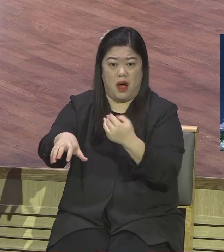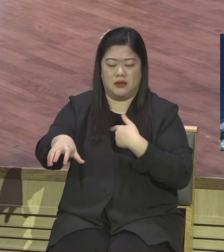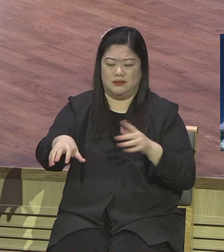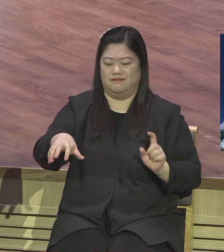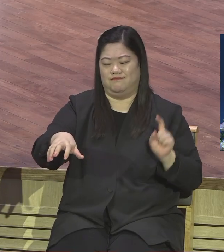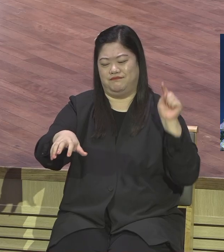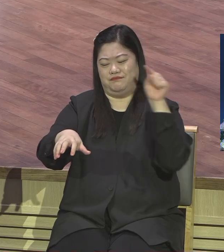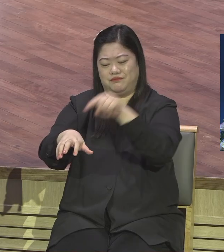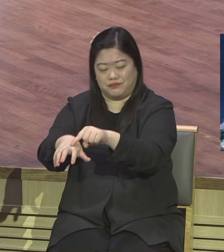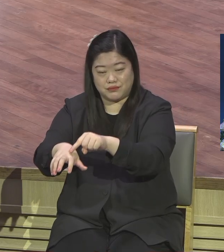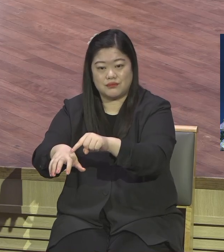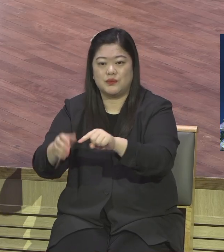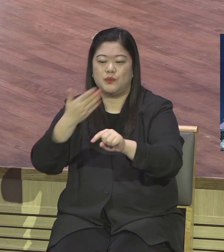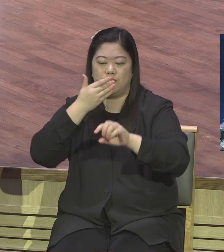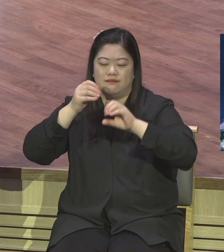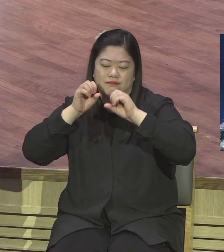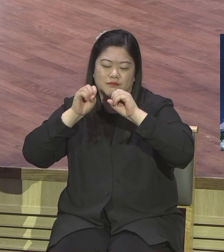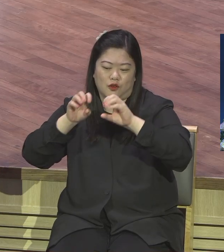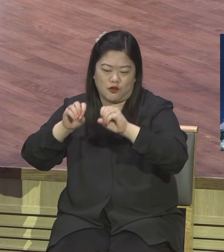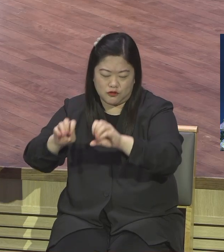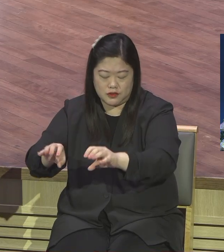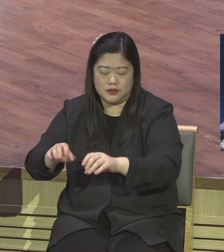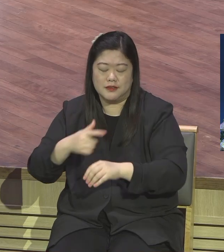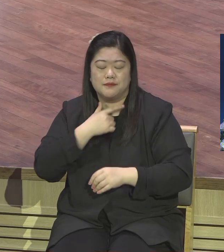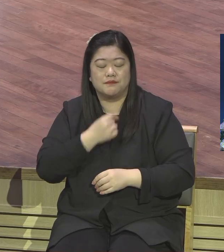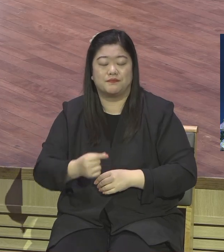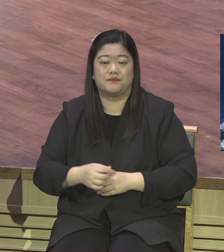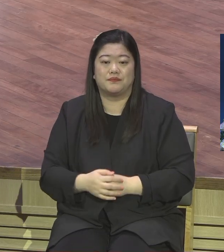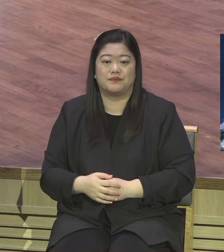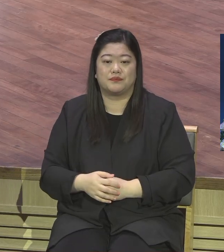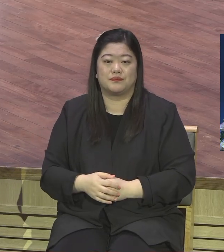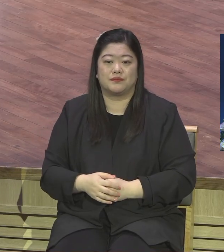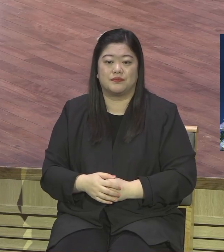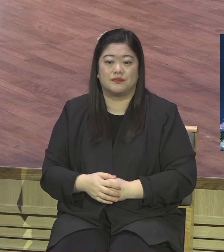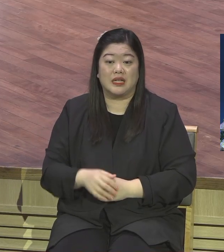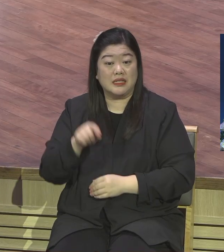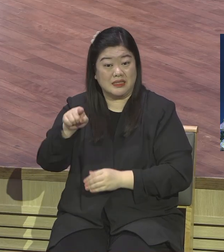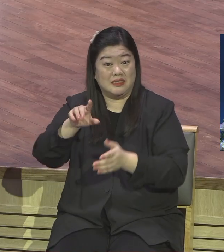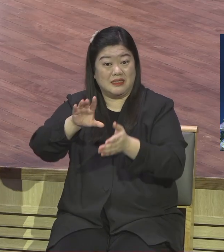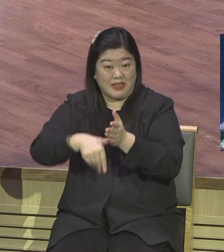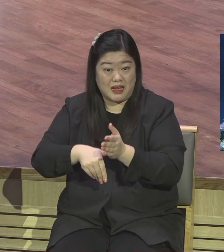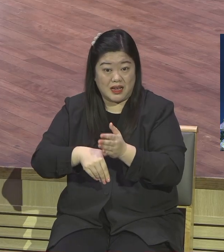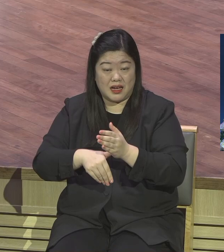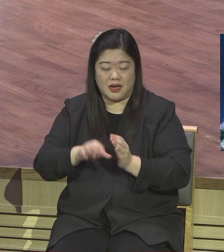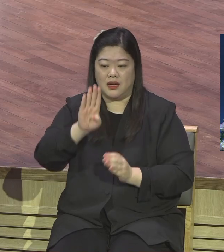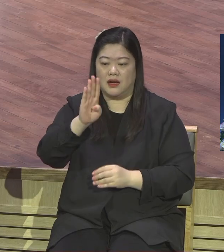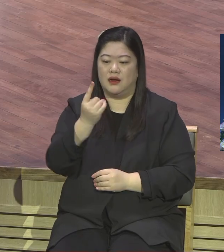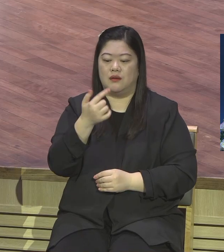구체적으로 파고 들어갈 그때가 본론시대입니다 우리 인생 본론시대